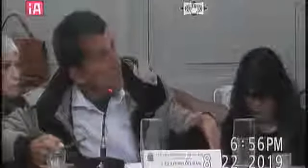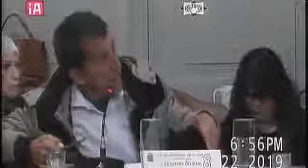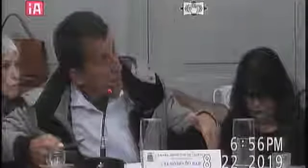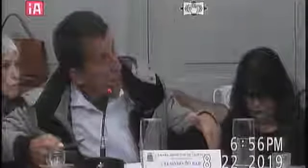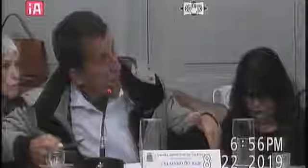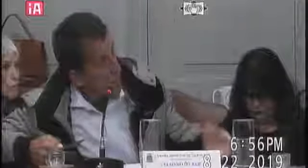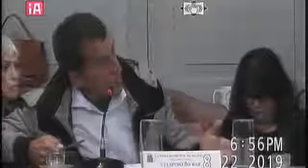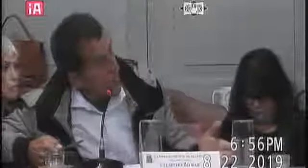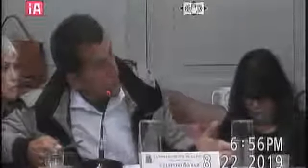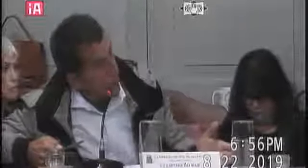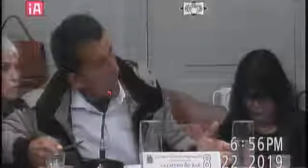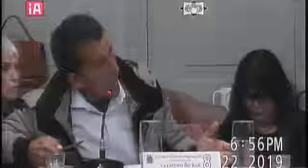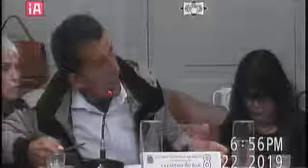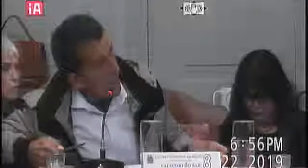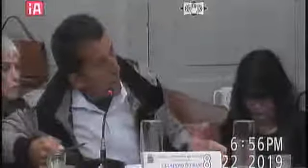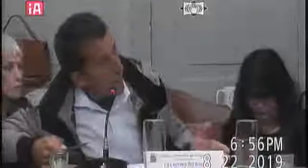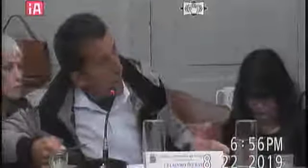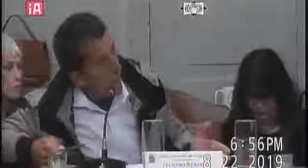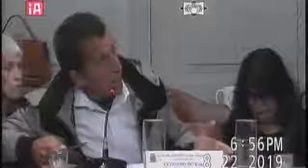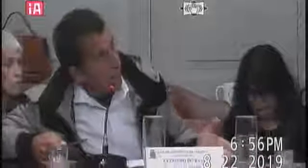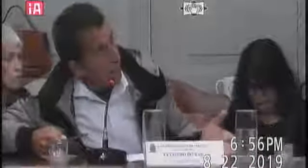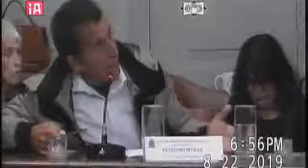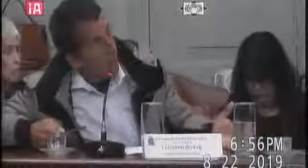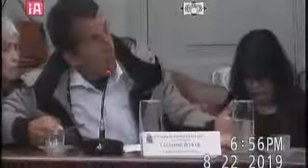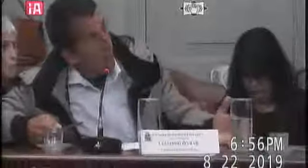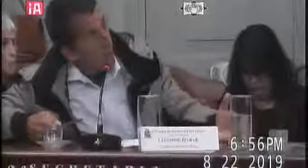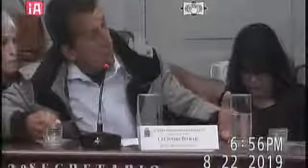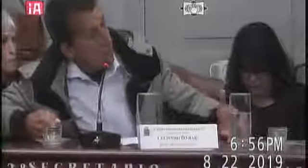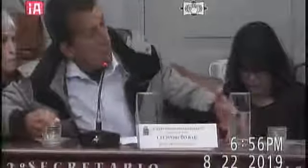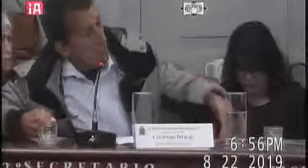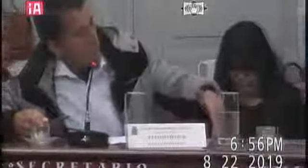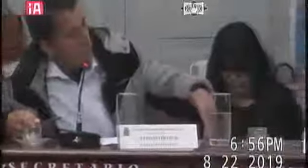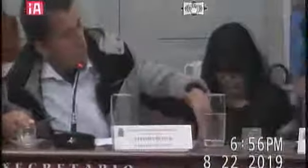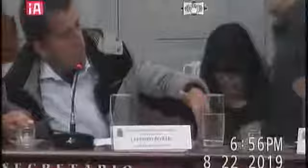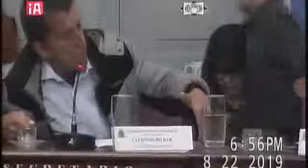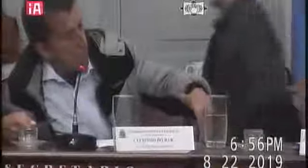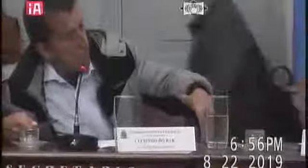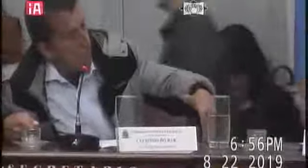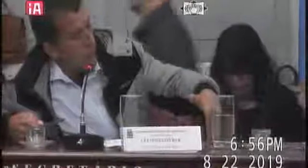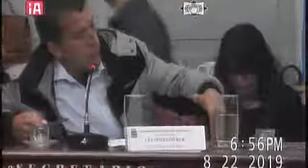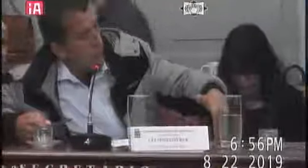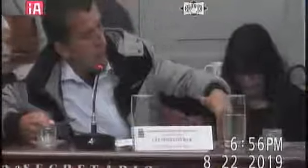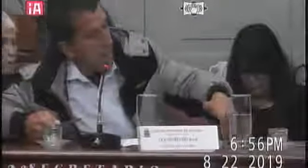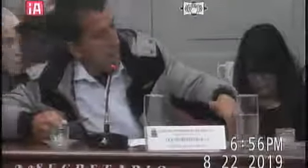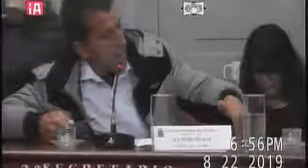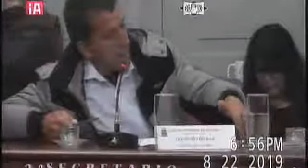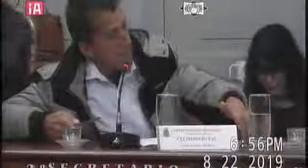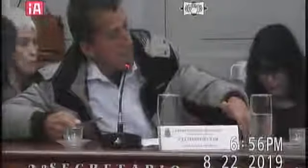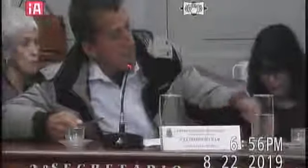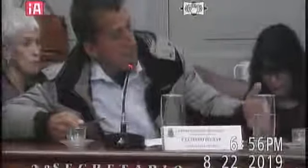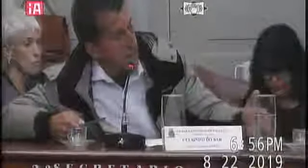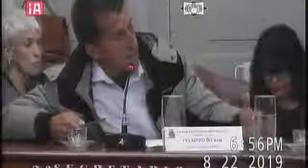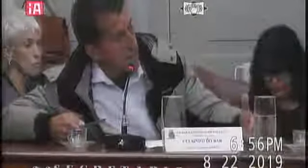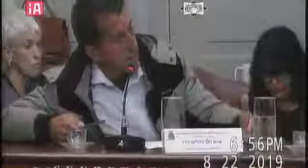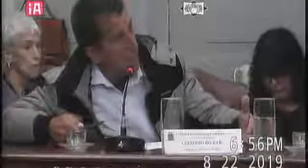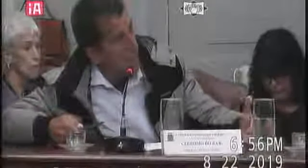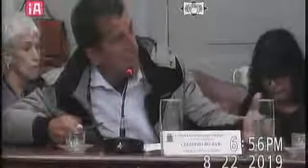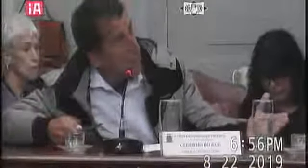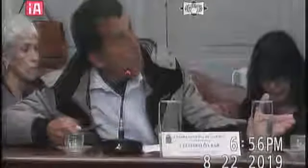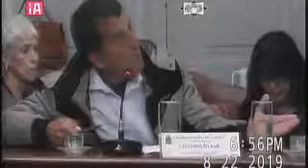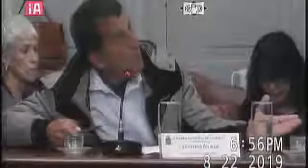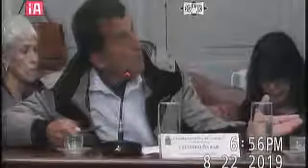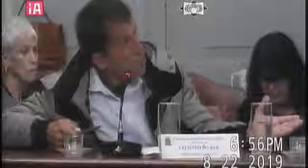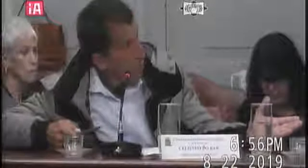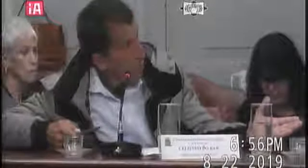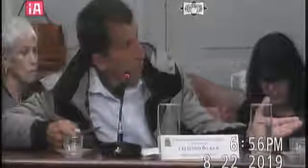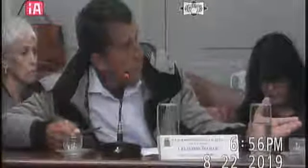vezes aprendem mais no colégio do que dentro de casa então eu queria dizer para a senhora o seguinte poderia as crianças ensinar mais as crianças